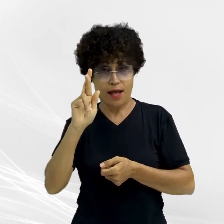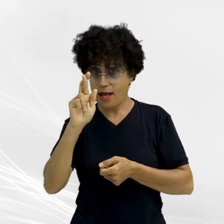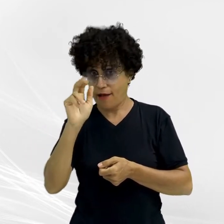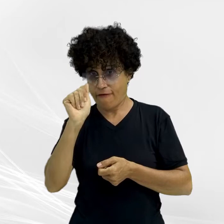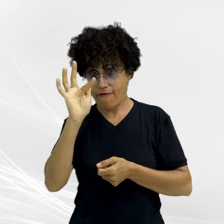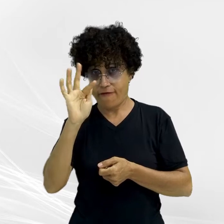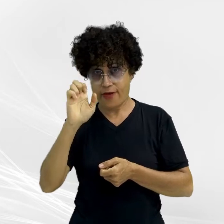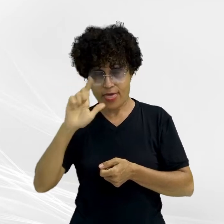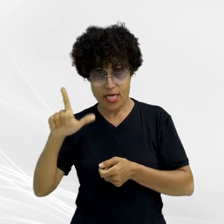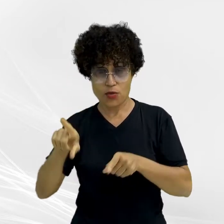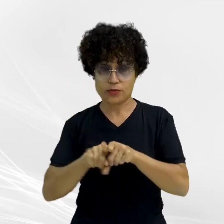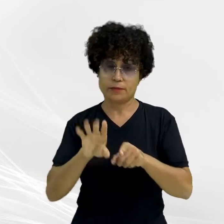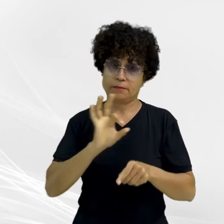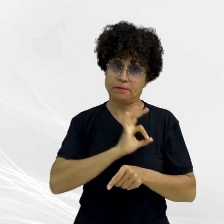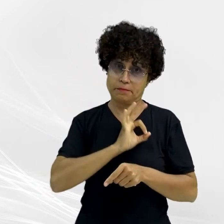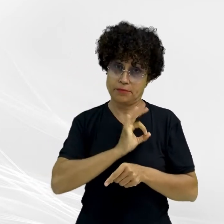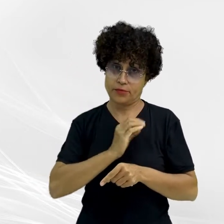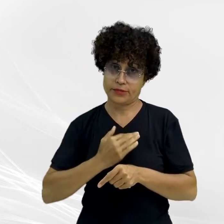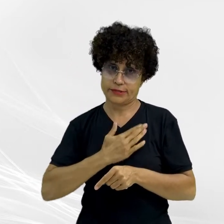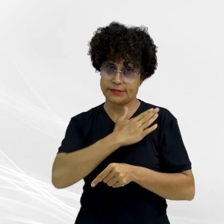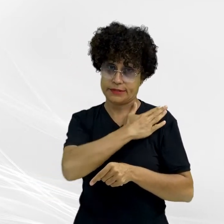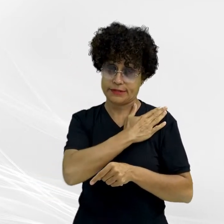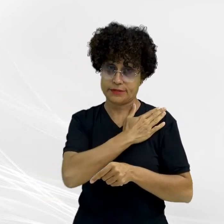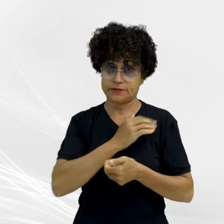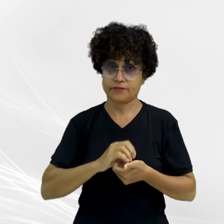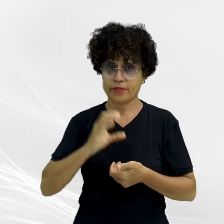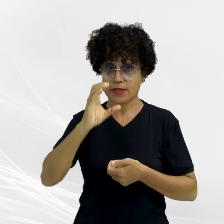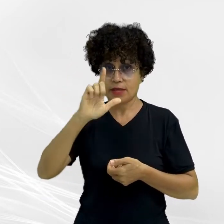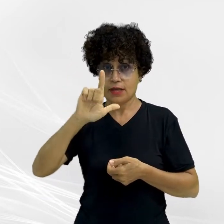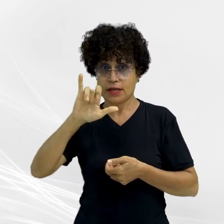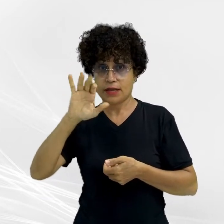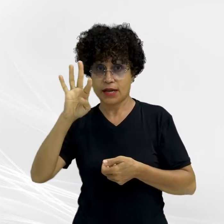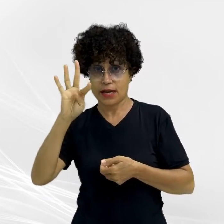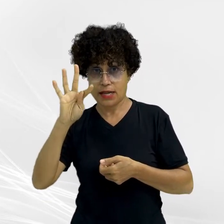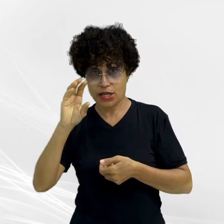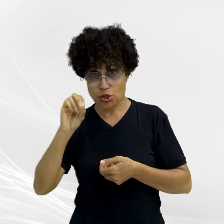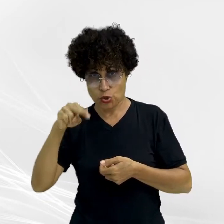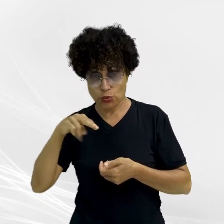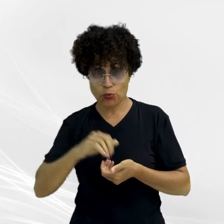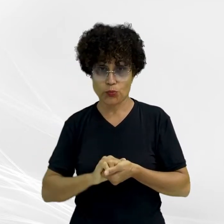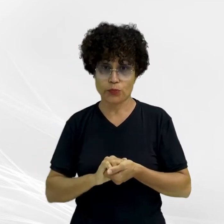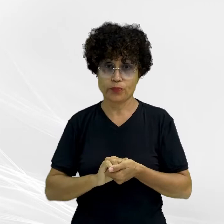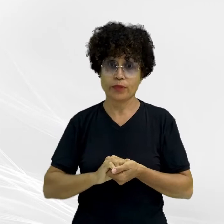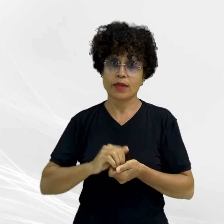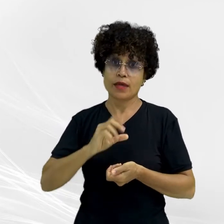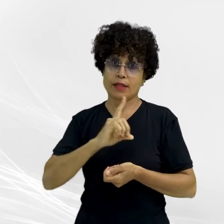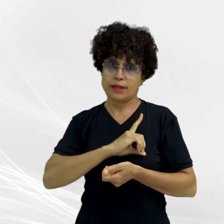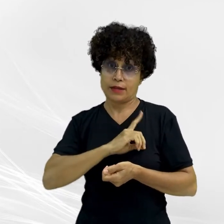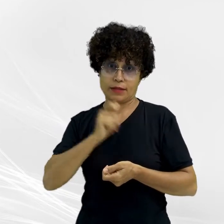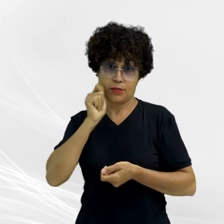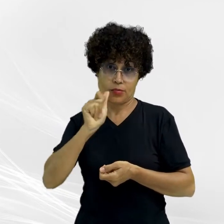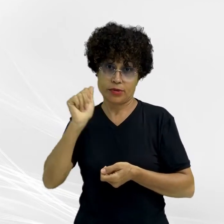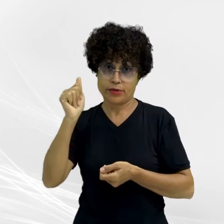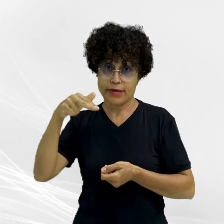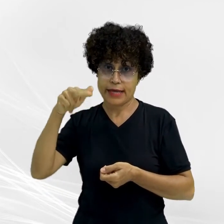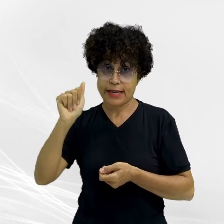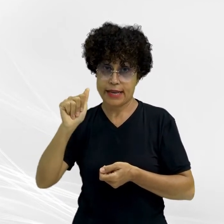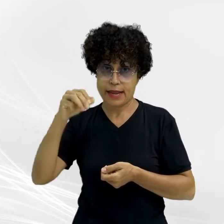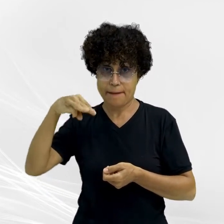Pereira Cardoso, pelo tenente-coronel da Polícia Militar, Cleiton de Moura Viana, pela delegada de polícia, Ana Maria